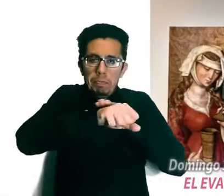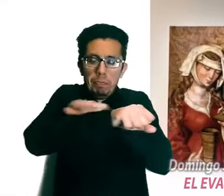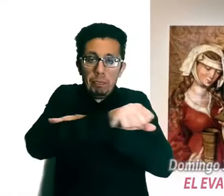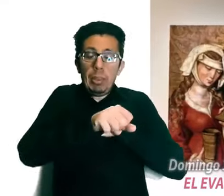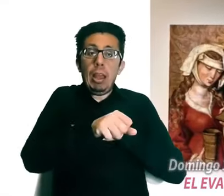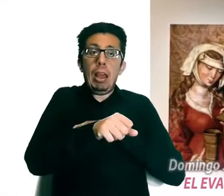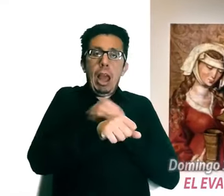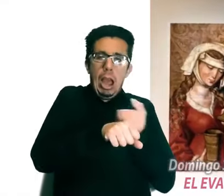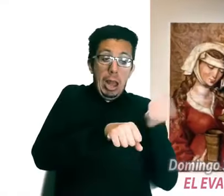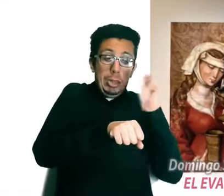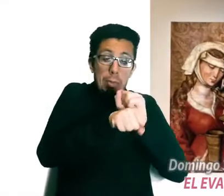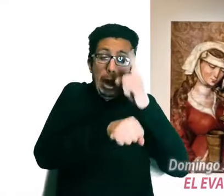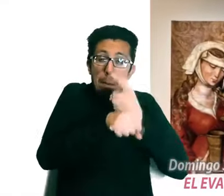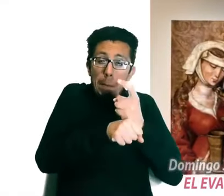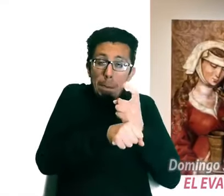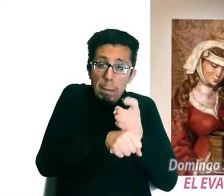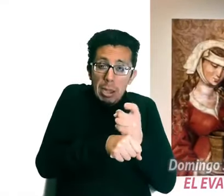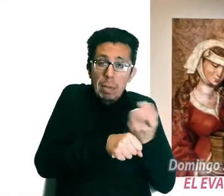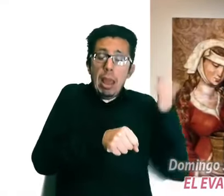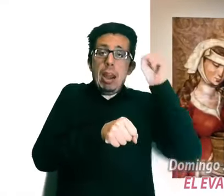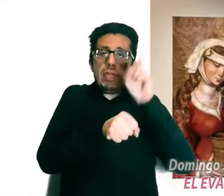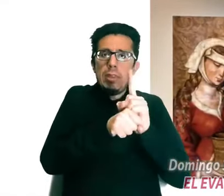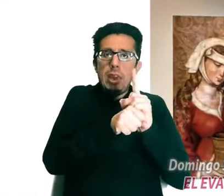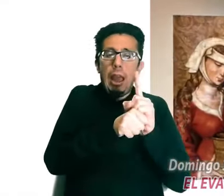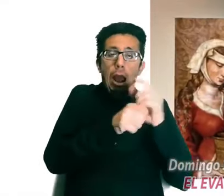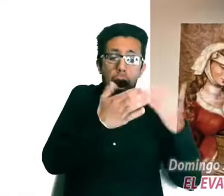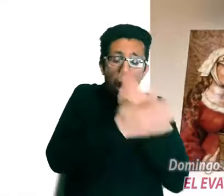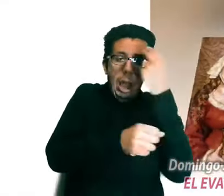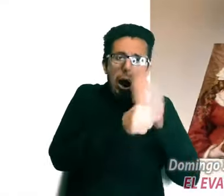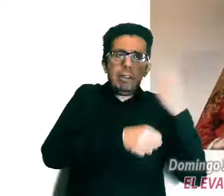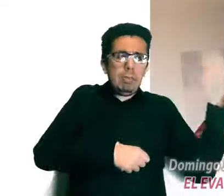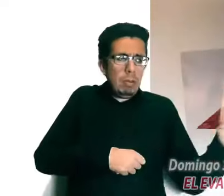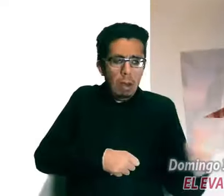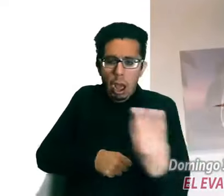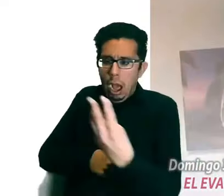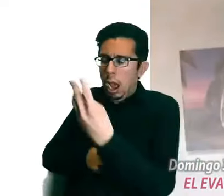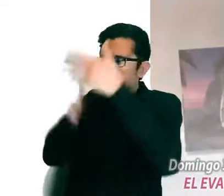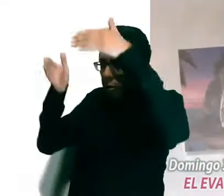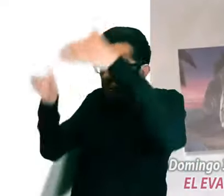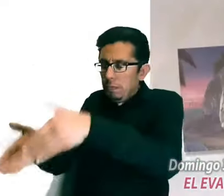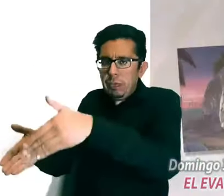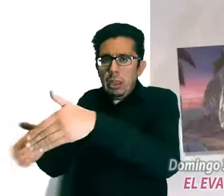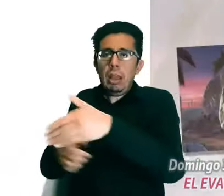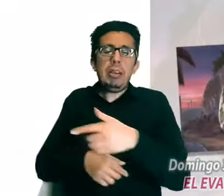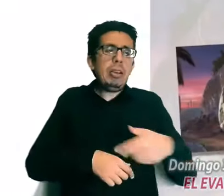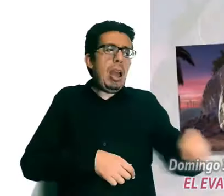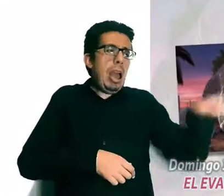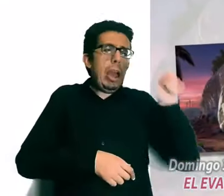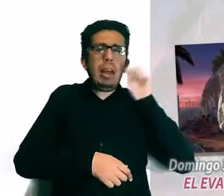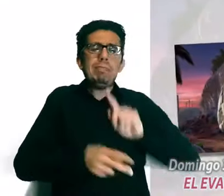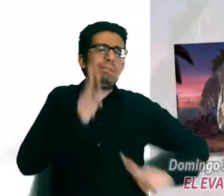el camino se decían unas a otras, ¿Quién nos quitará la piedra de la entrada del sepulcro? Al llegar,